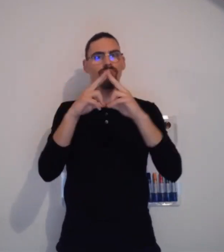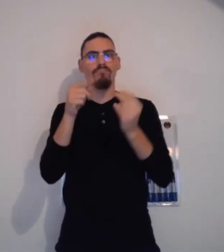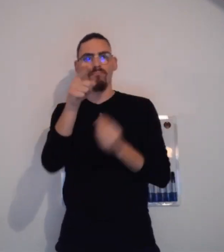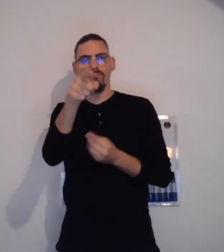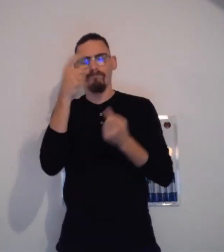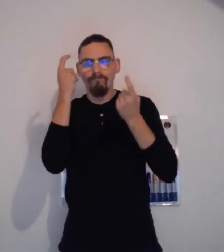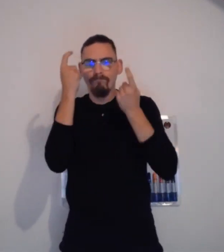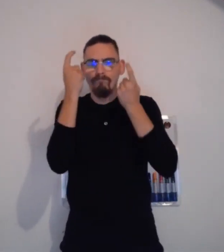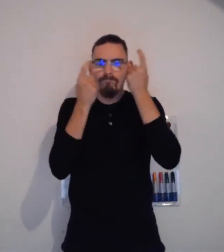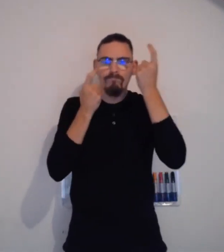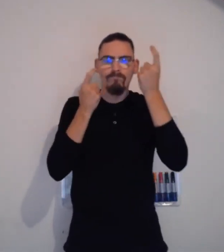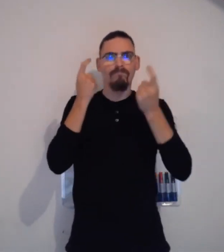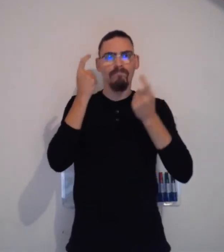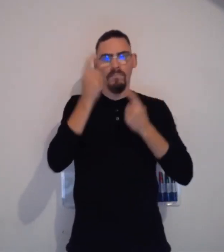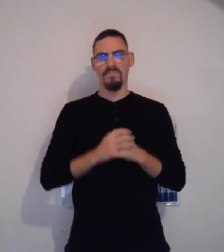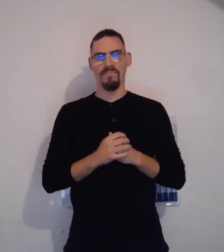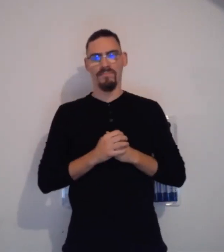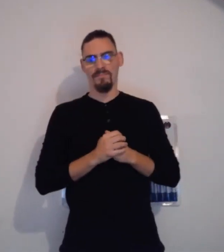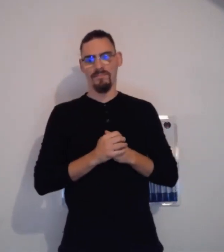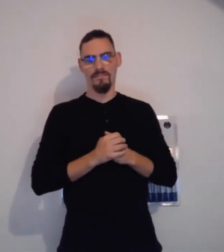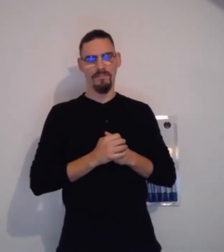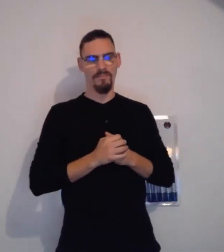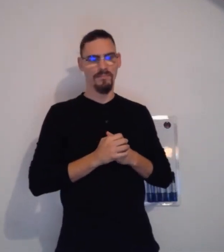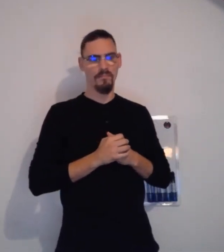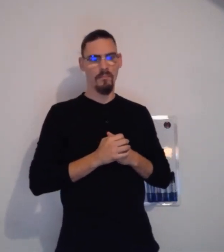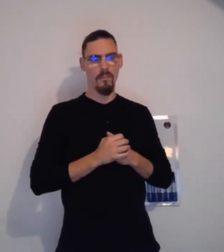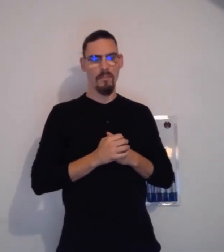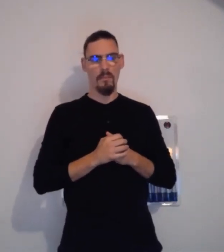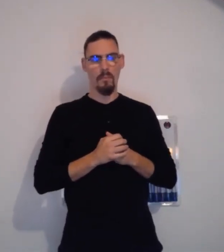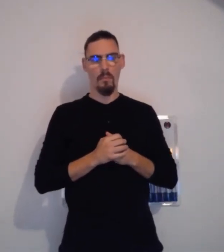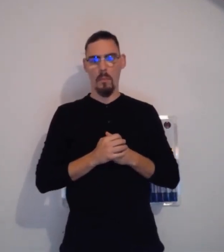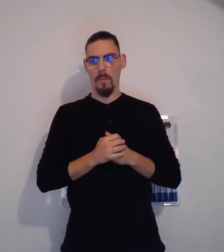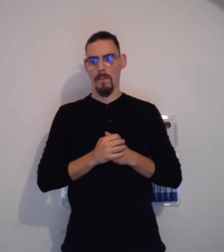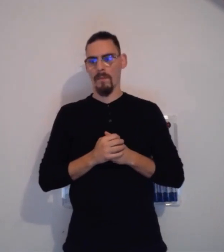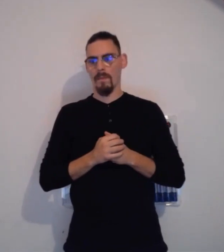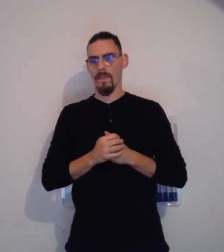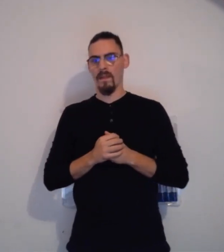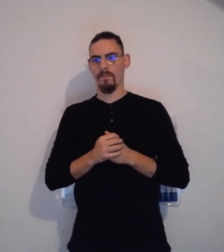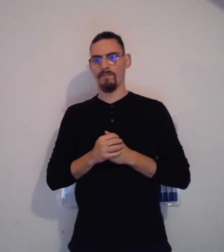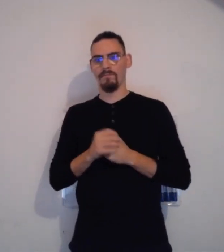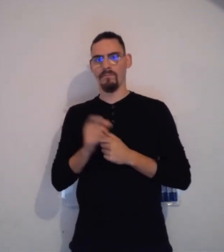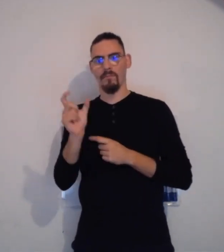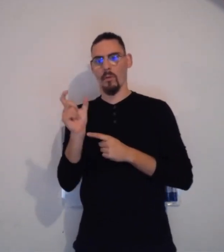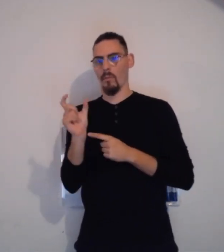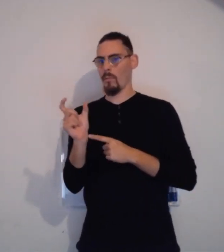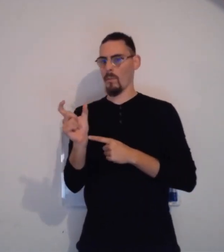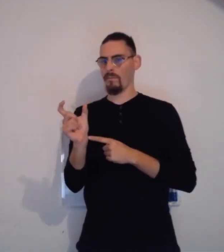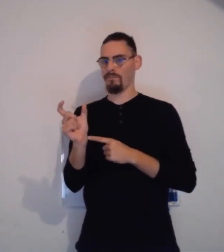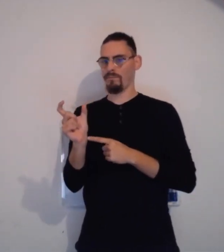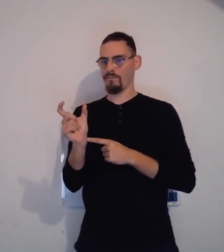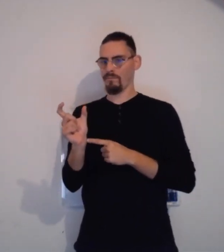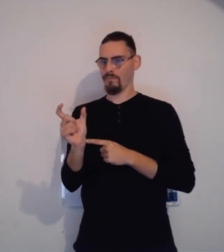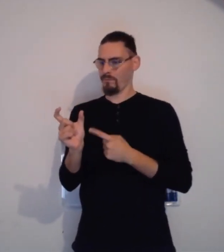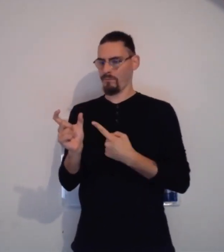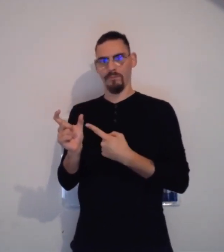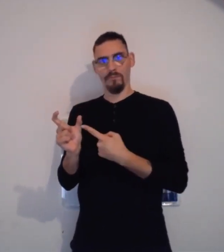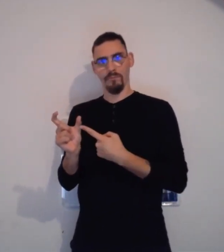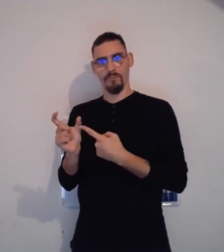Eh bien, vous avez pu, pendant ces quelques minutes, déjà penser à certaines choses, peut-être